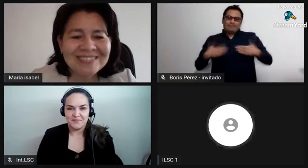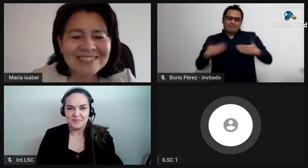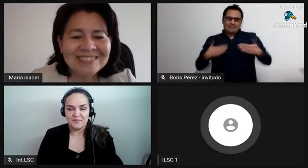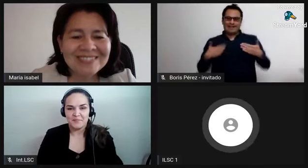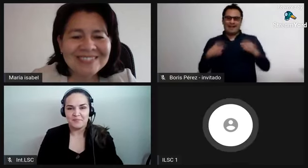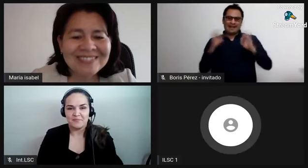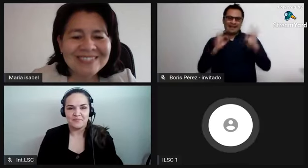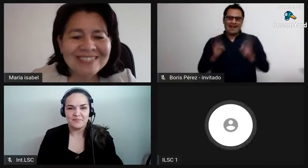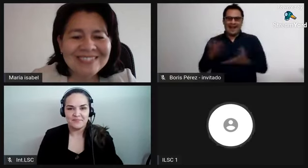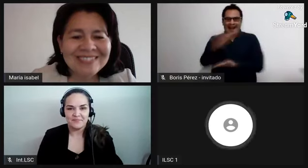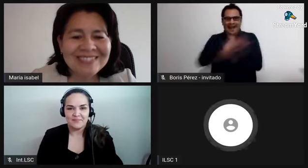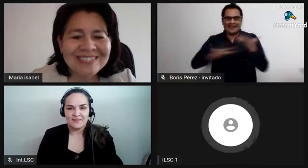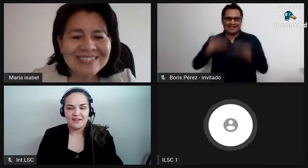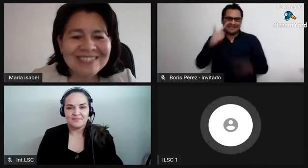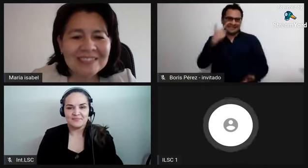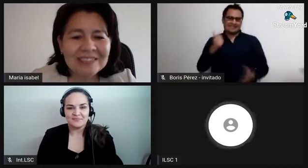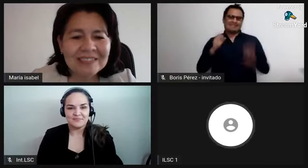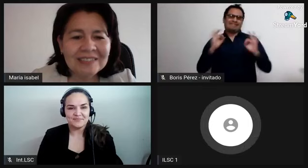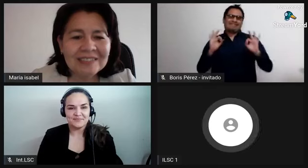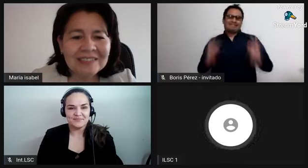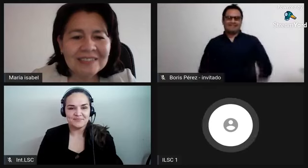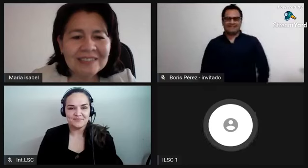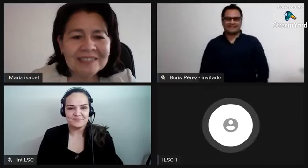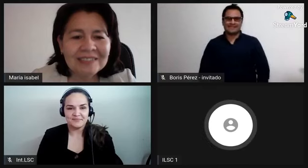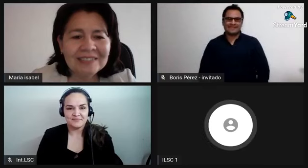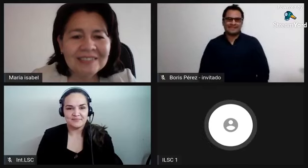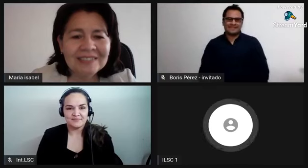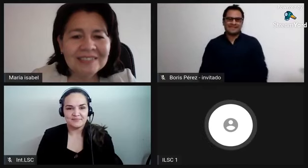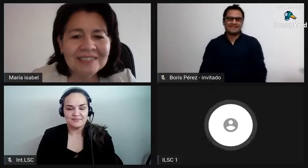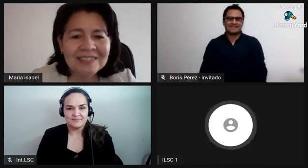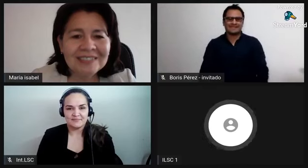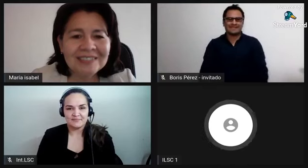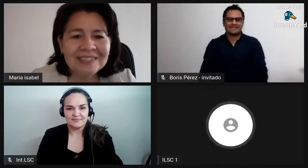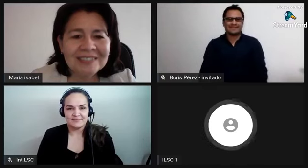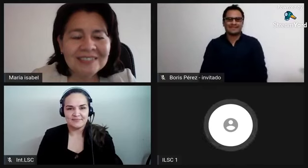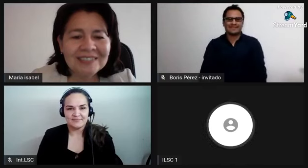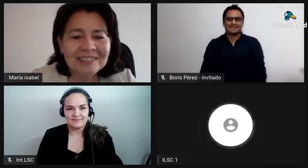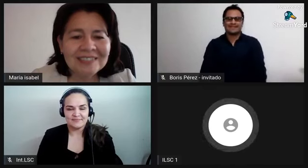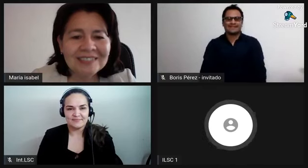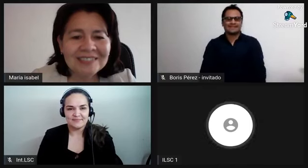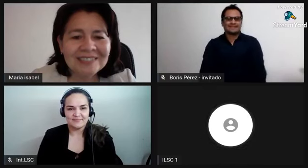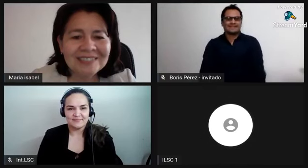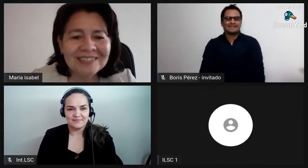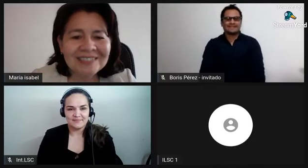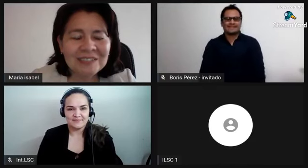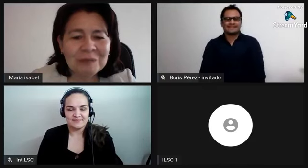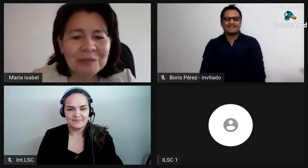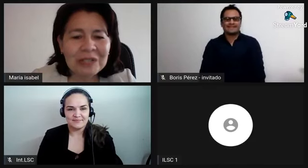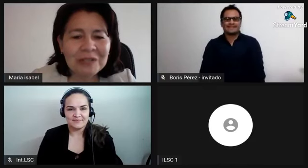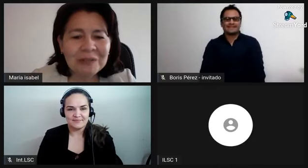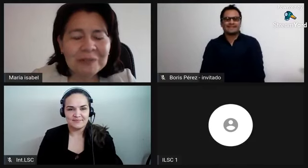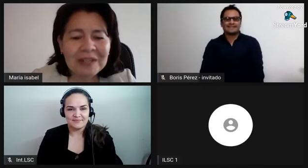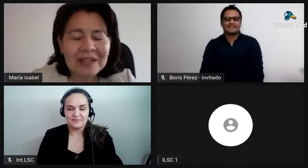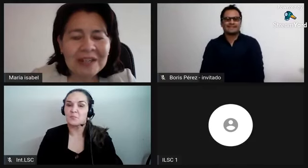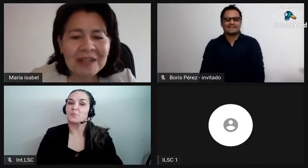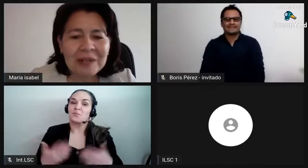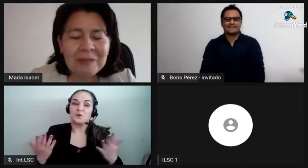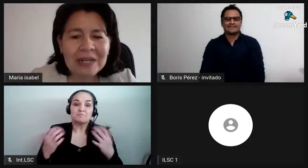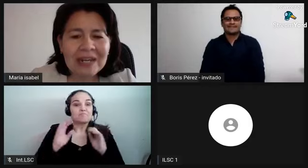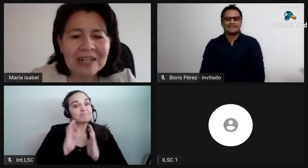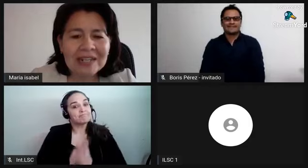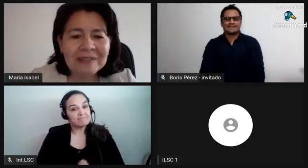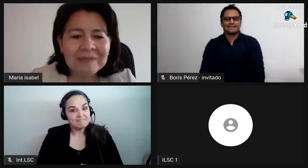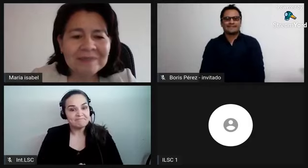bueno muy bien muy contento de estar aquí de nuevo compartiendo con todos ustedes que chévere bueno